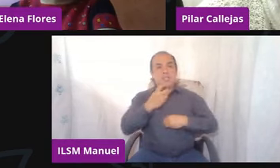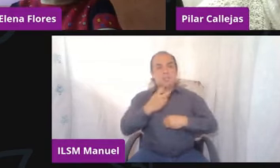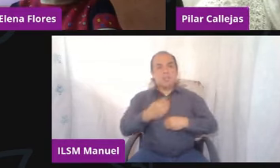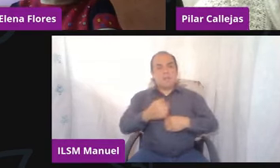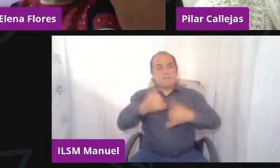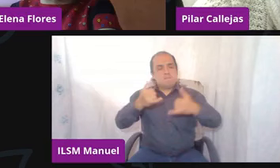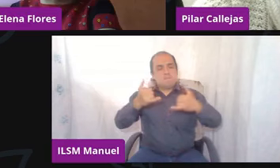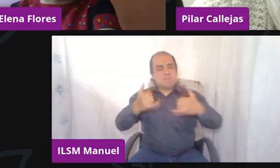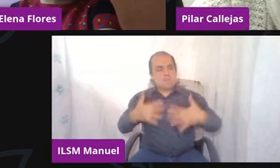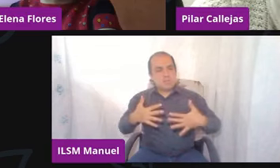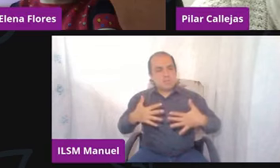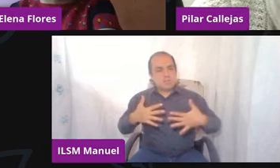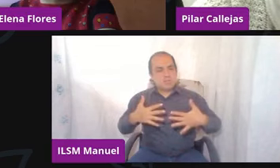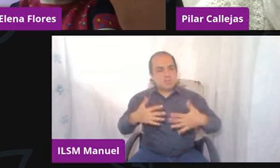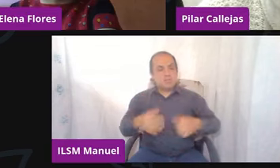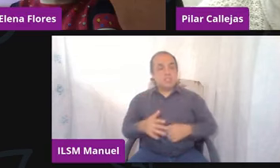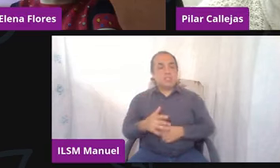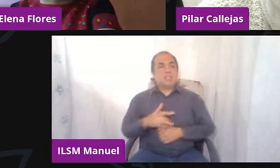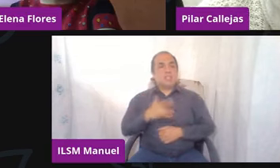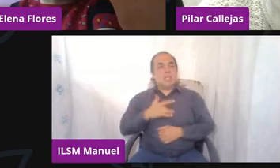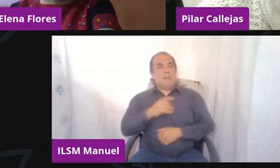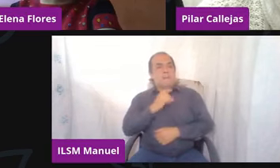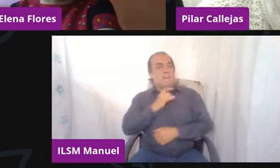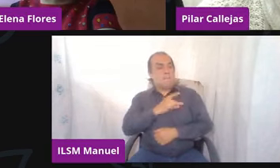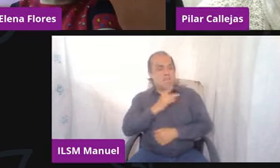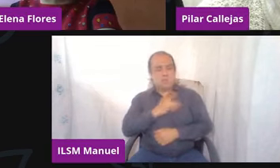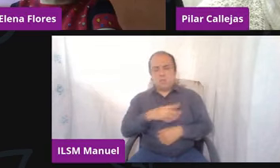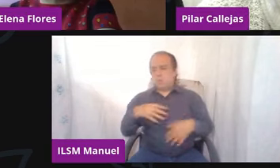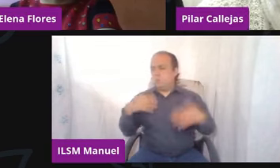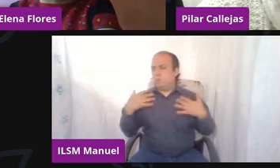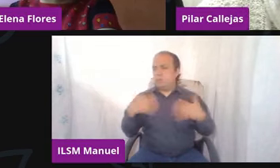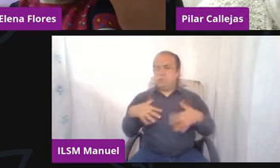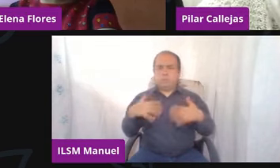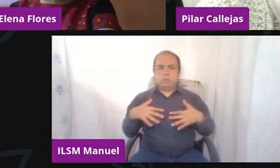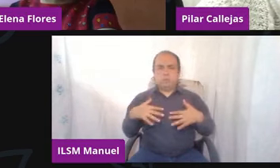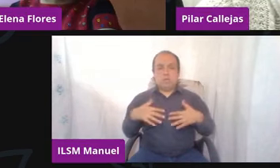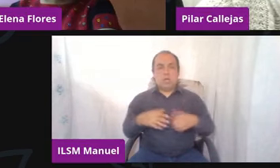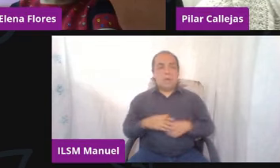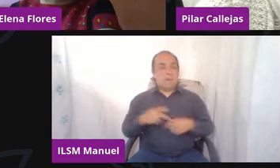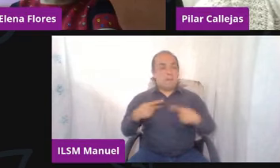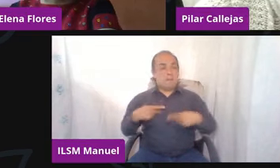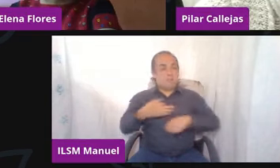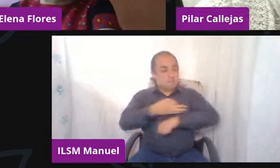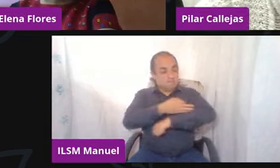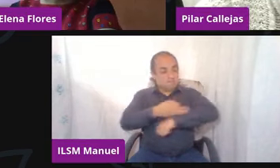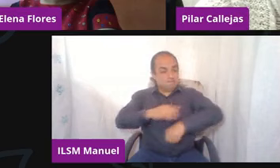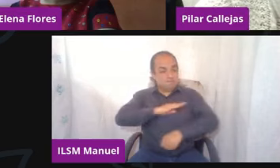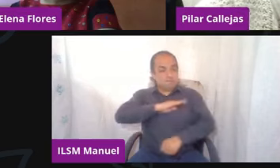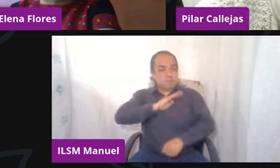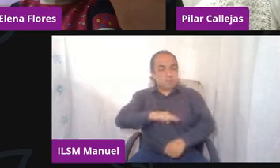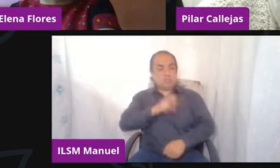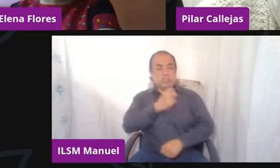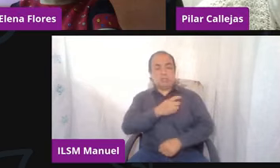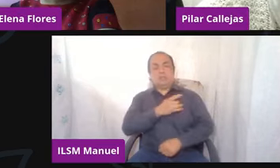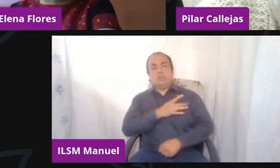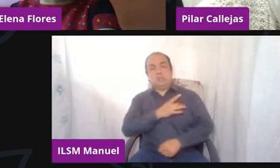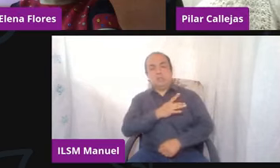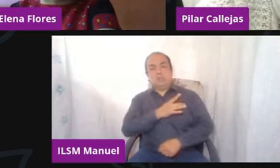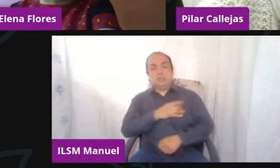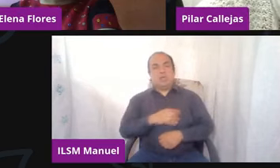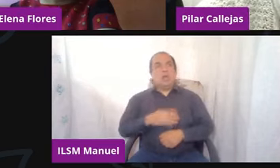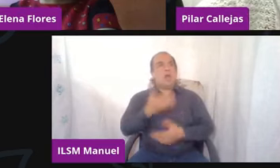¿no? en el que hay un miedo terrible de perder a un ser querido y ahora que ya la adrenalina no me permite,